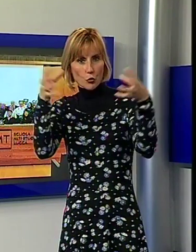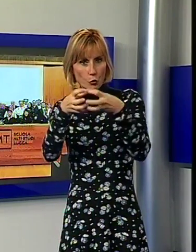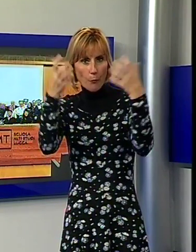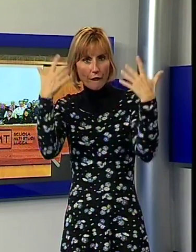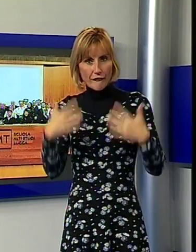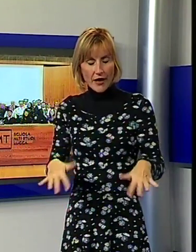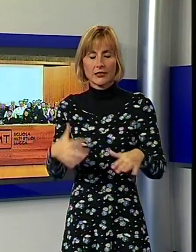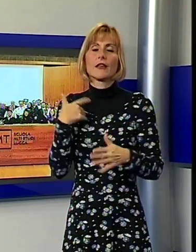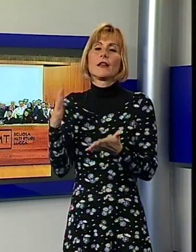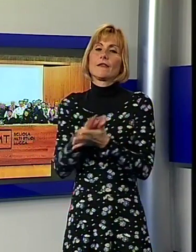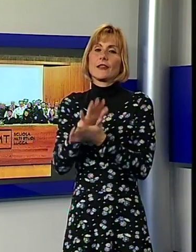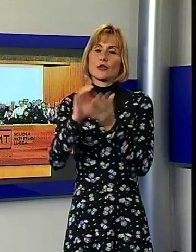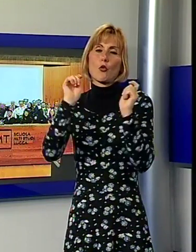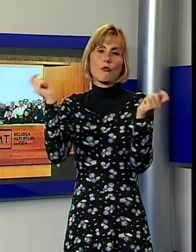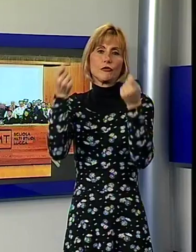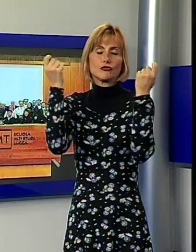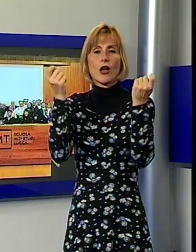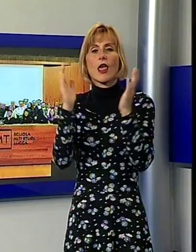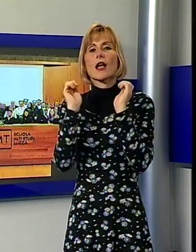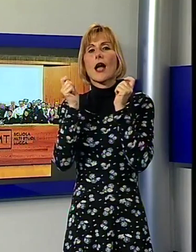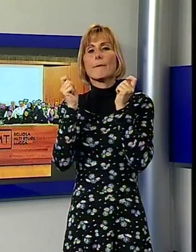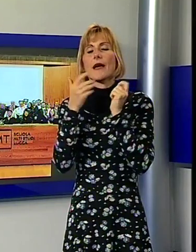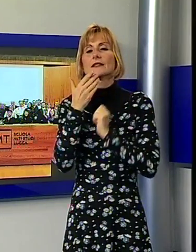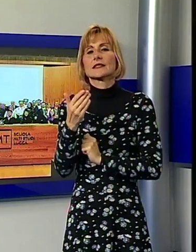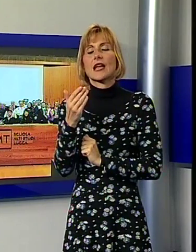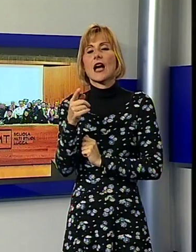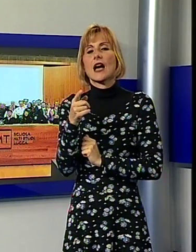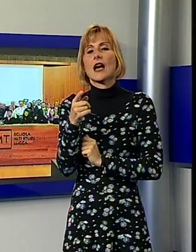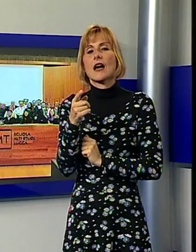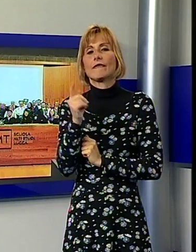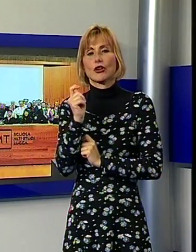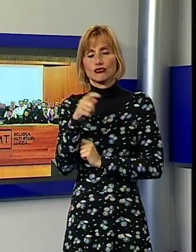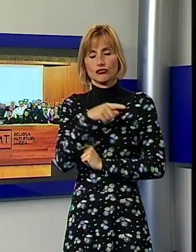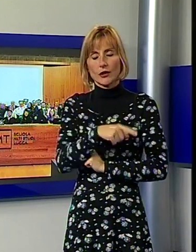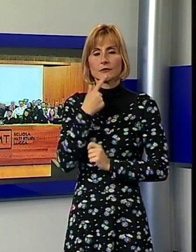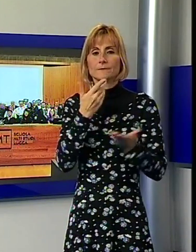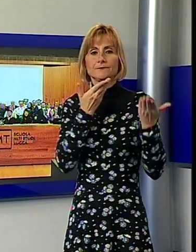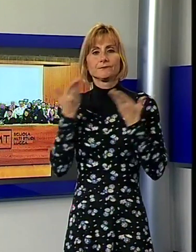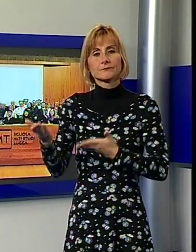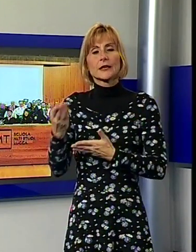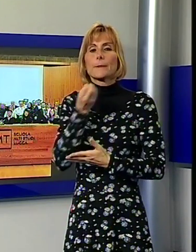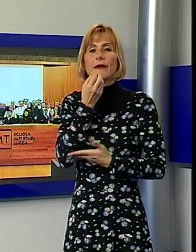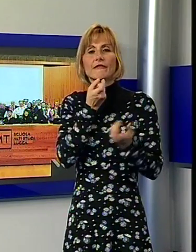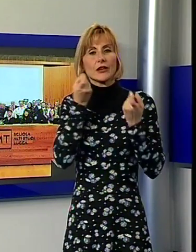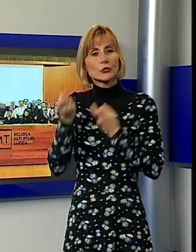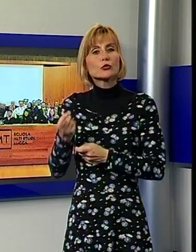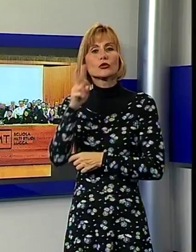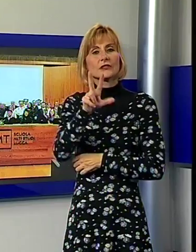tenuta nella Cappella Guinigi del complesso di San Francesco a dare il benvenuto ai 34 studenti, il direttore di MT Pietro